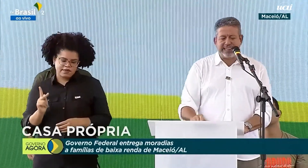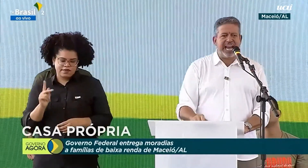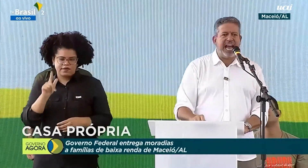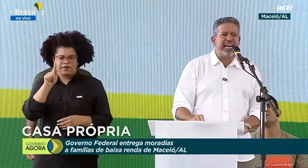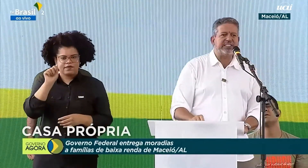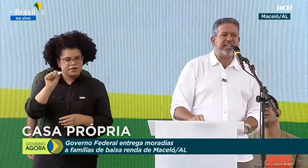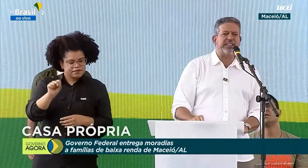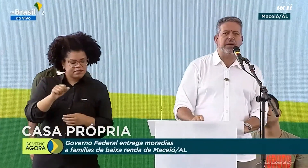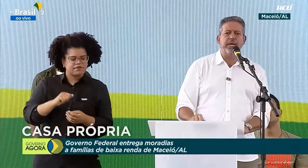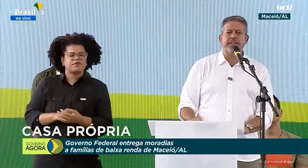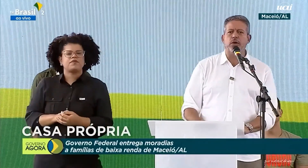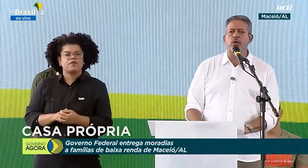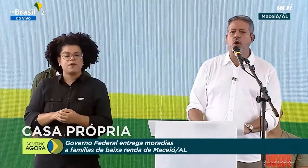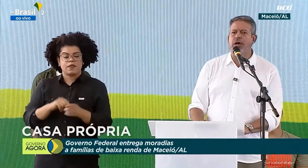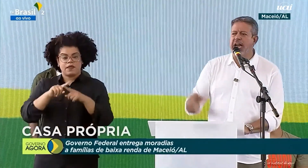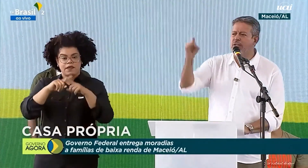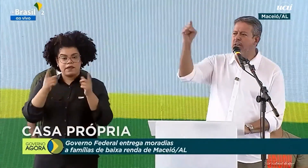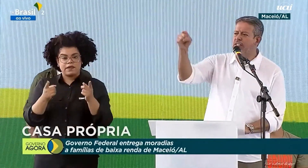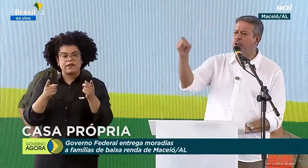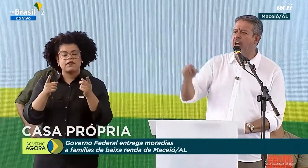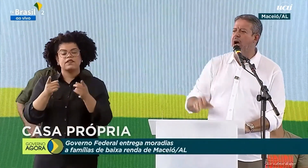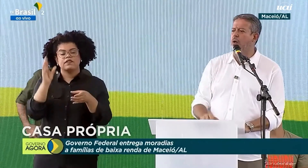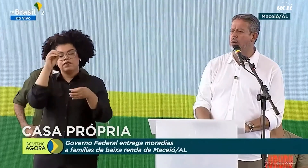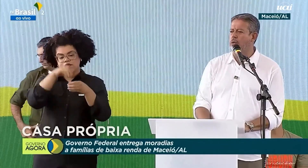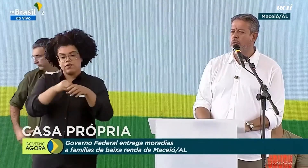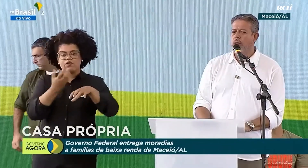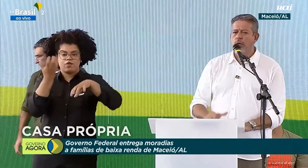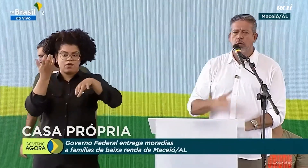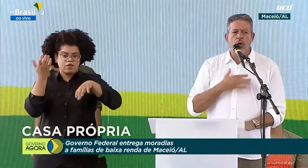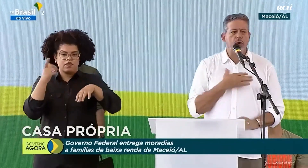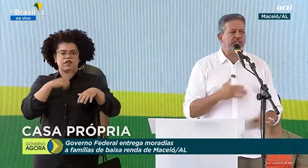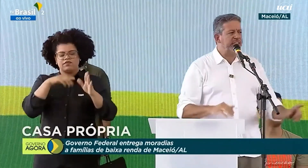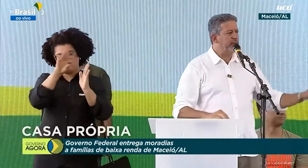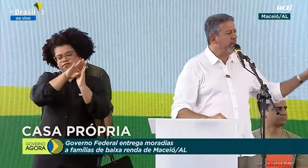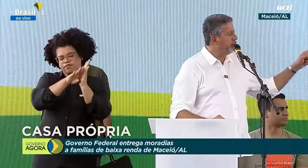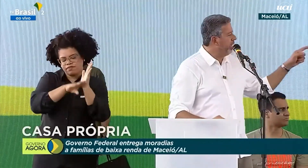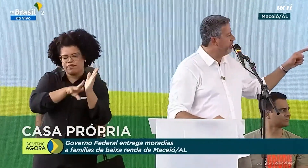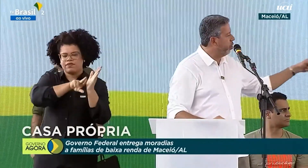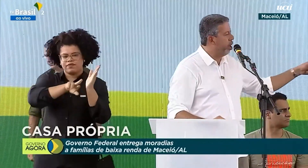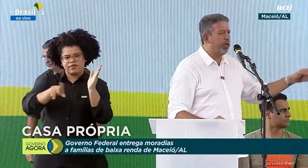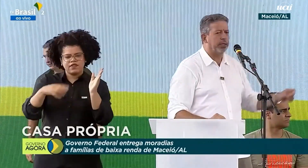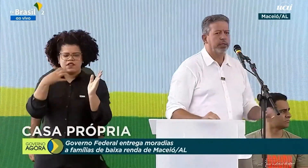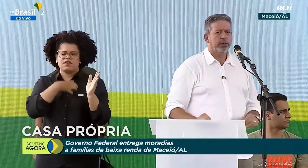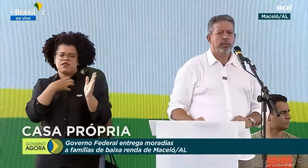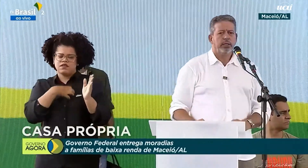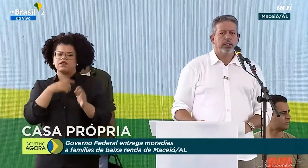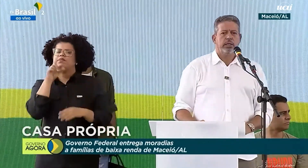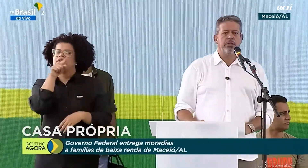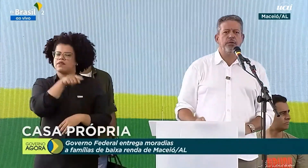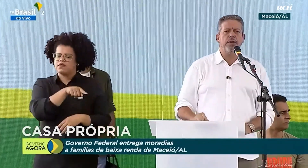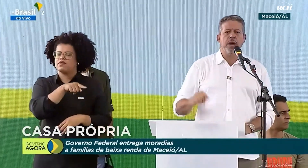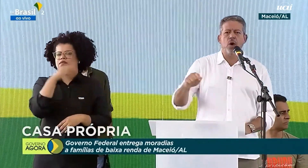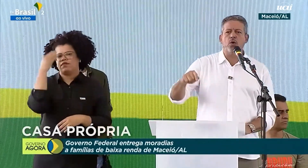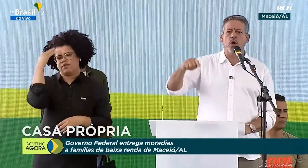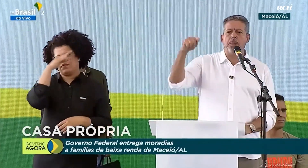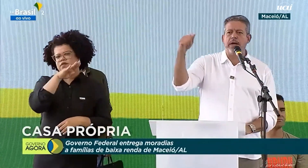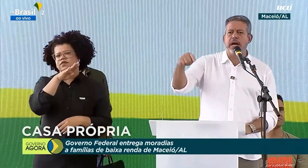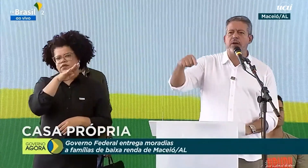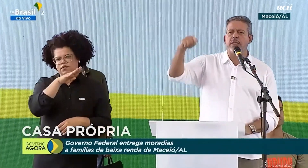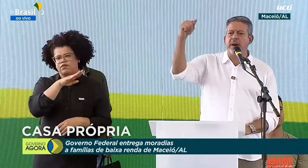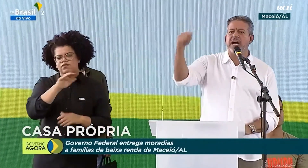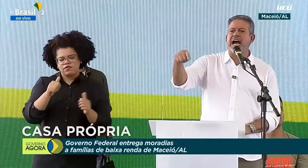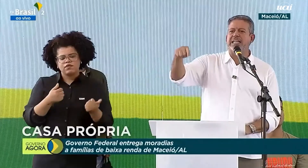Essas matérias que tramitam no Congresso Nacional, com o sentimento desse homem, que foi meu